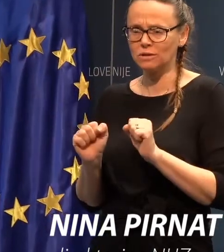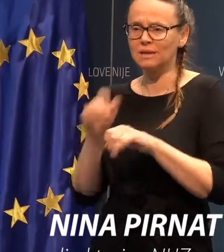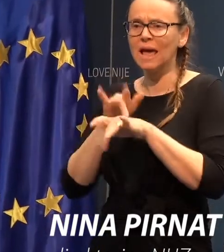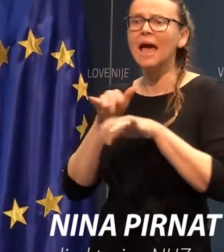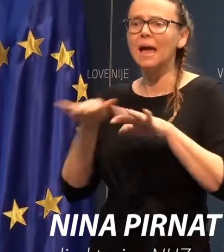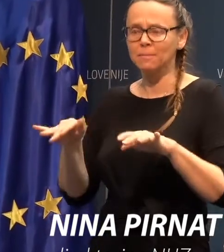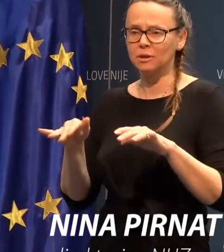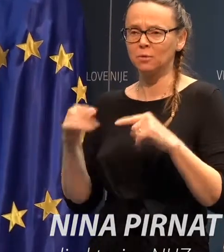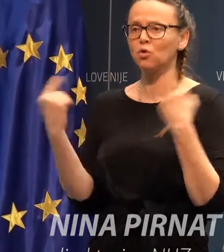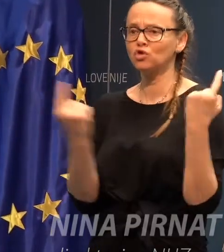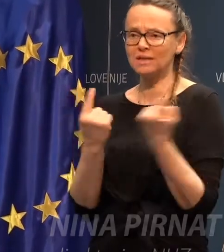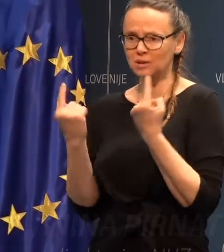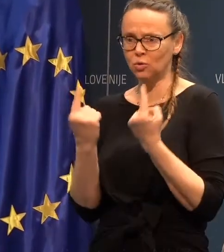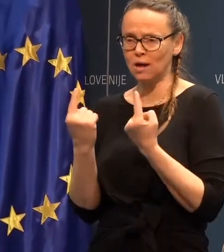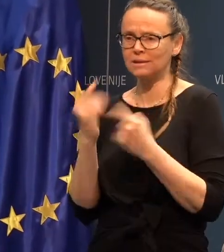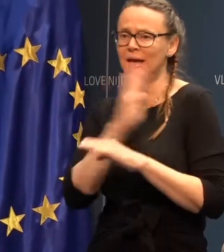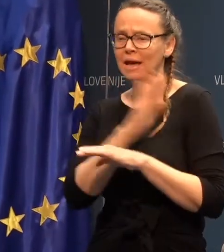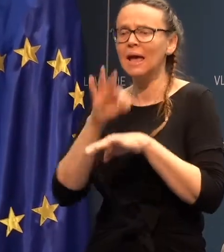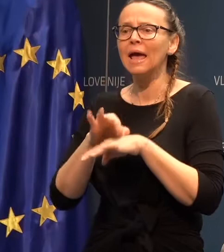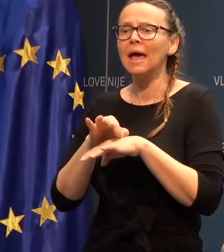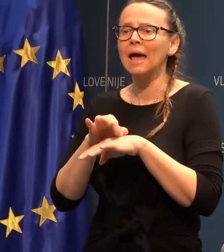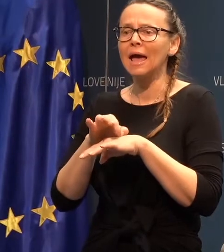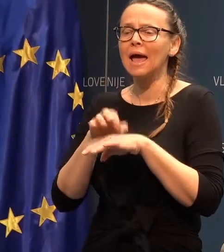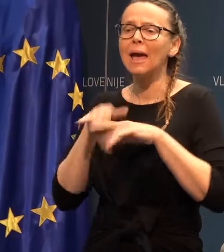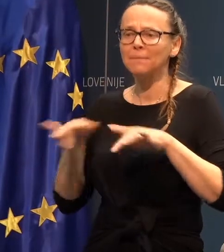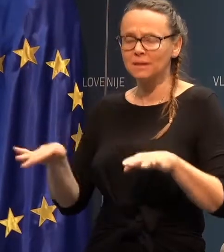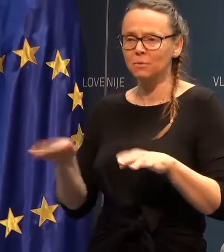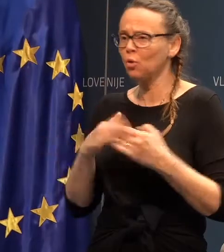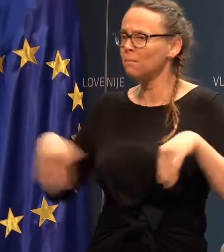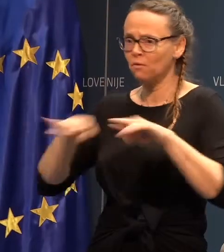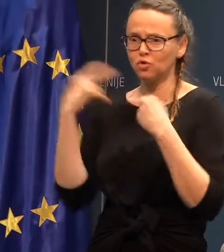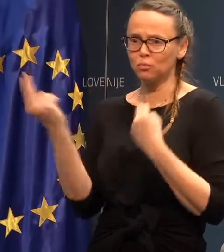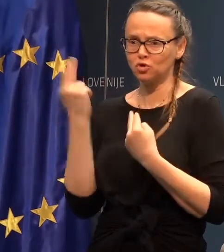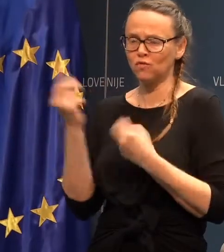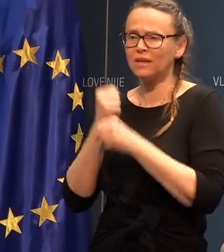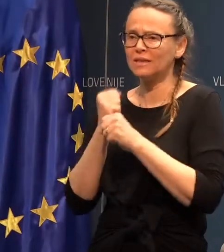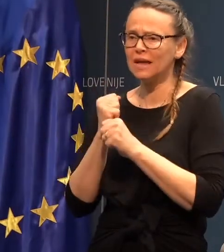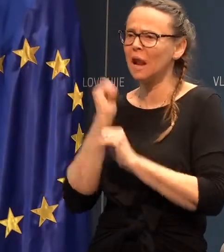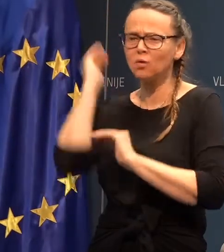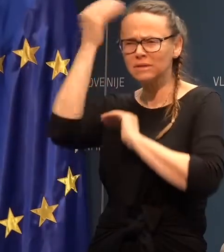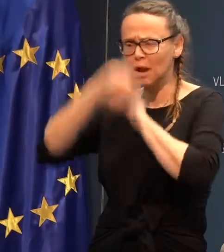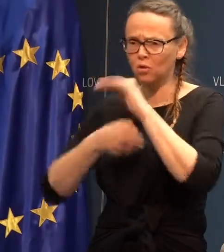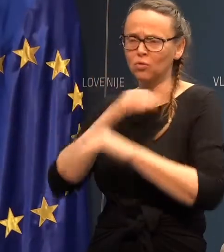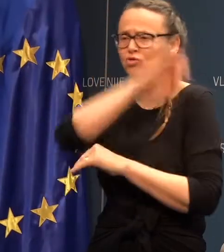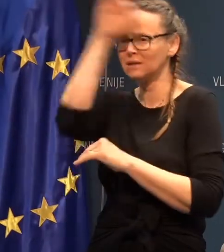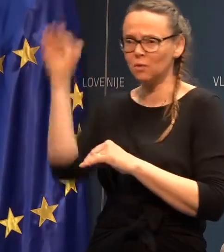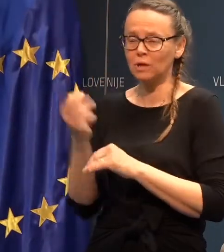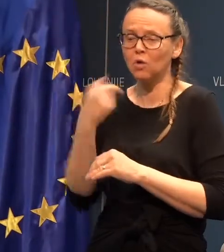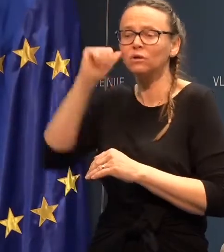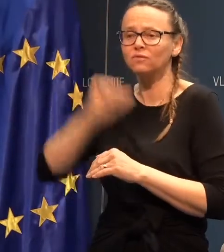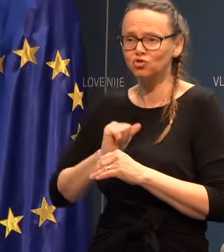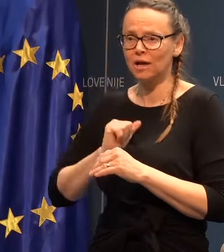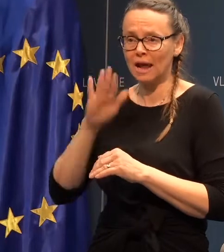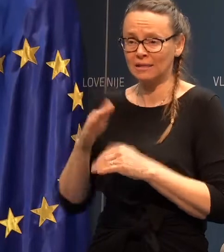situacije, naši epidemiologi praktično vse posod v Sloveniji delajo noč in dan. Od včeraj na